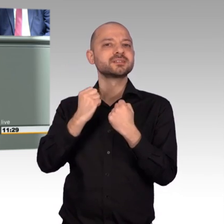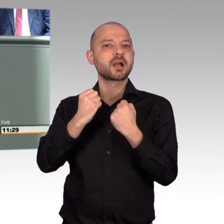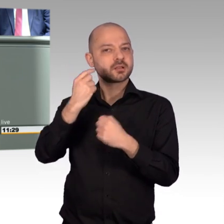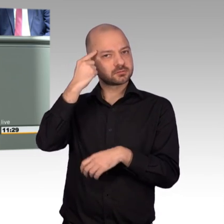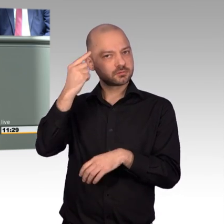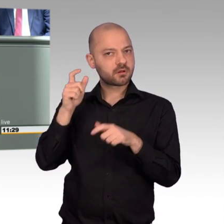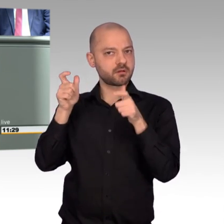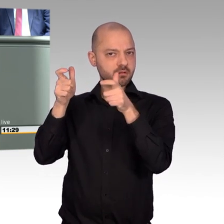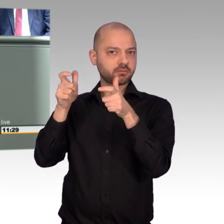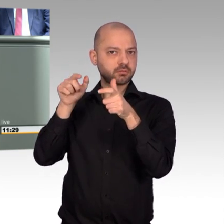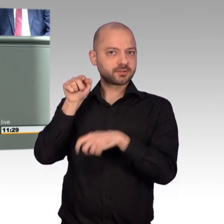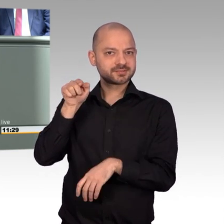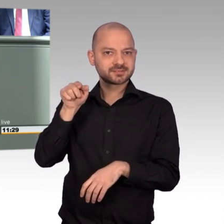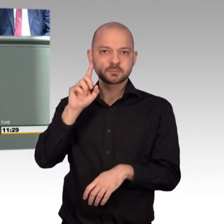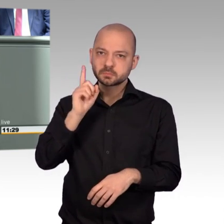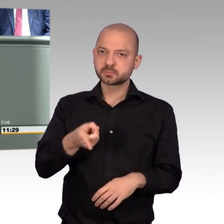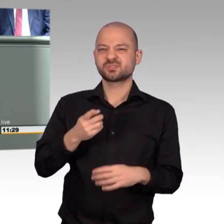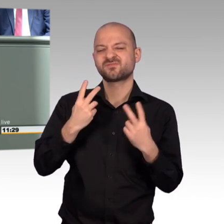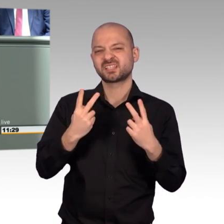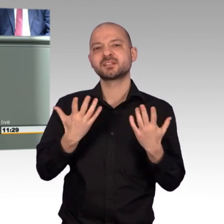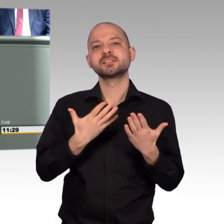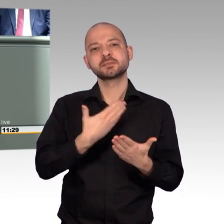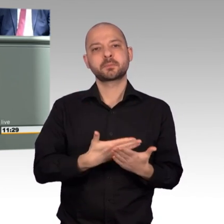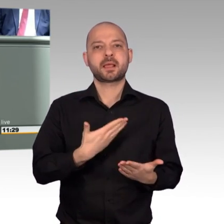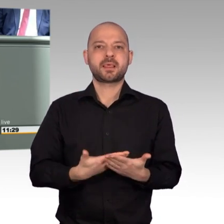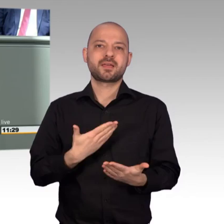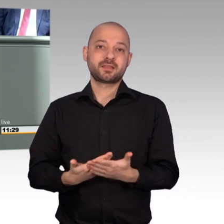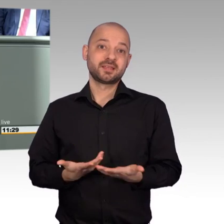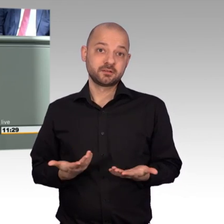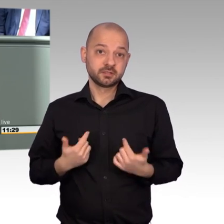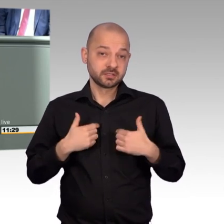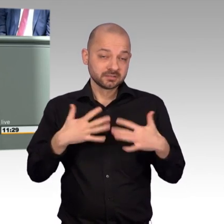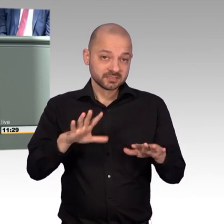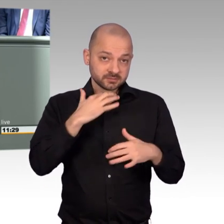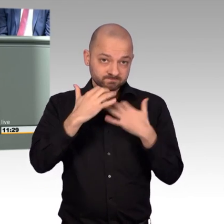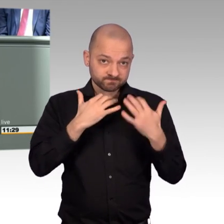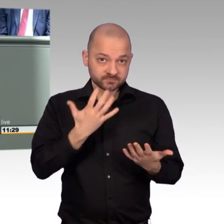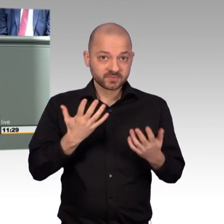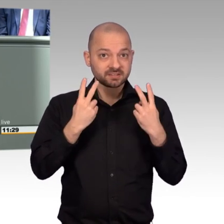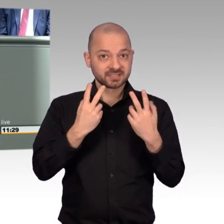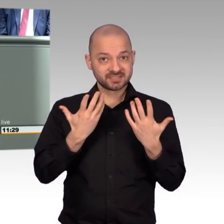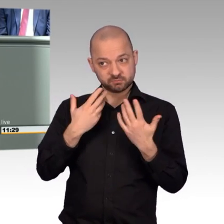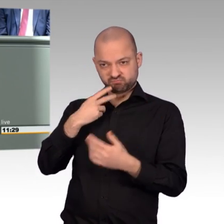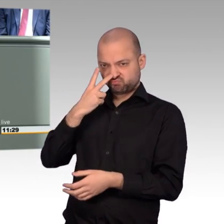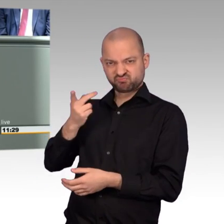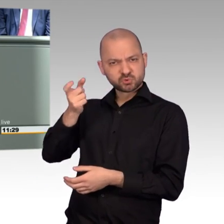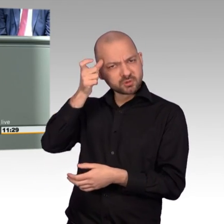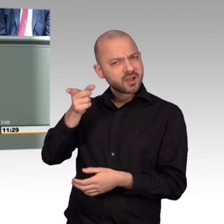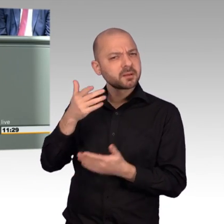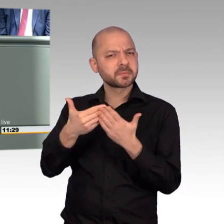darauf hingewiesen, dass mir die Argumentation und sozusagen die Belege der türkischen Seite nicht ausreichen, um